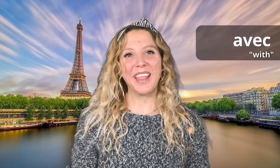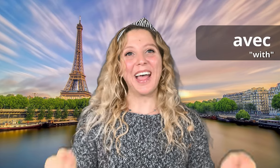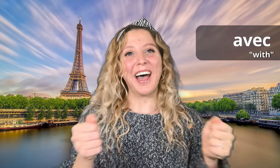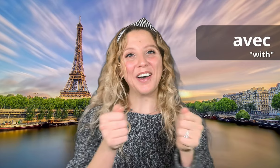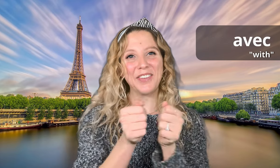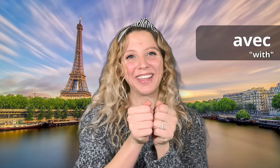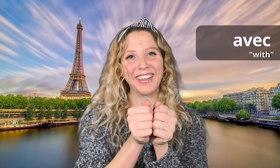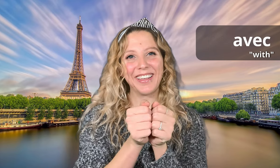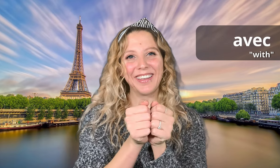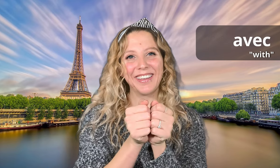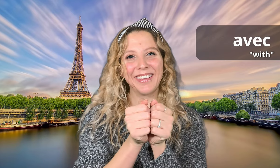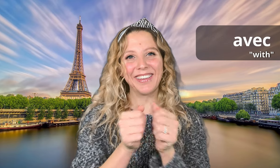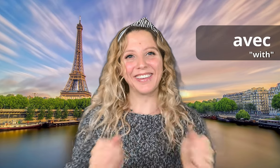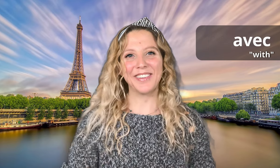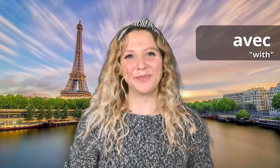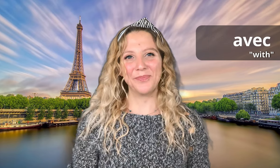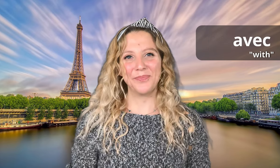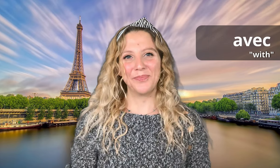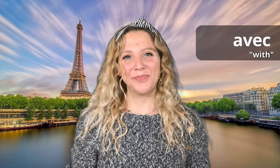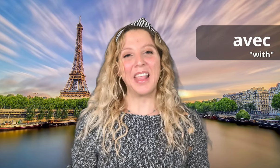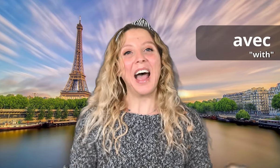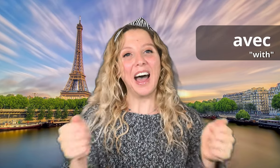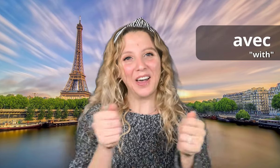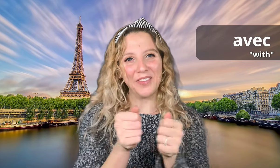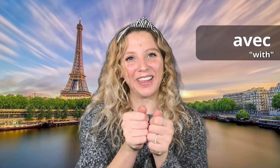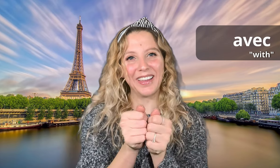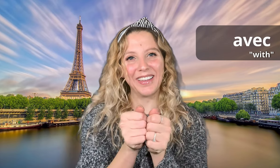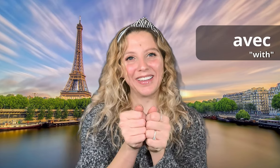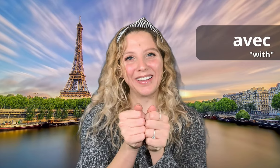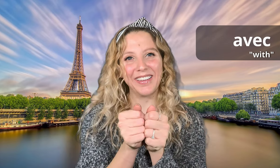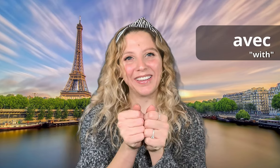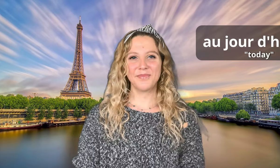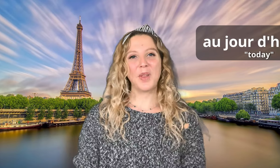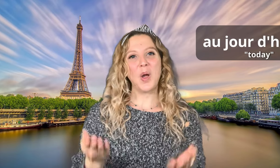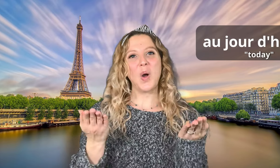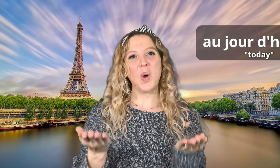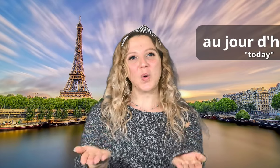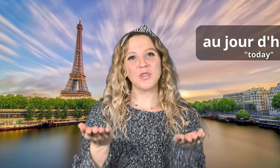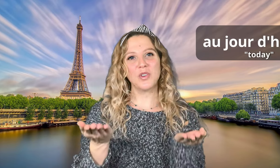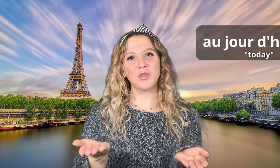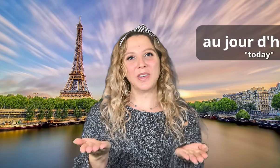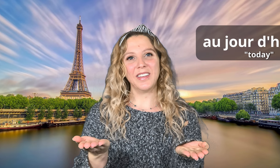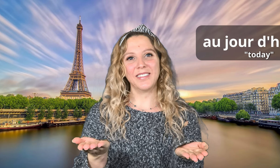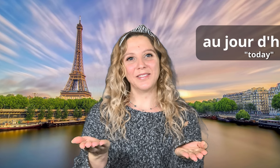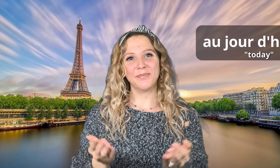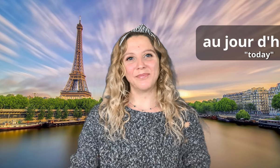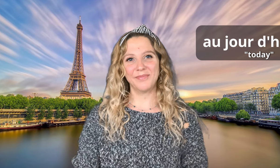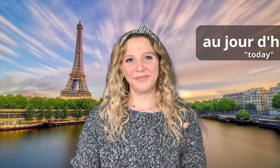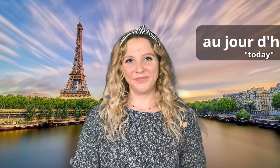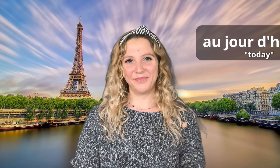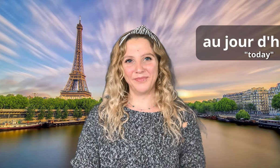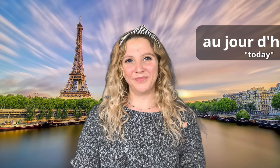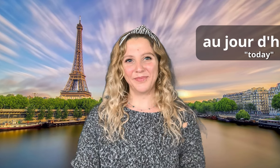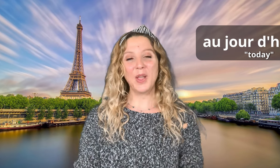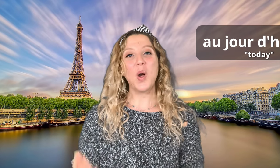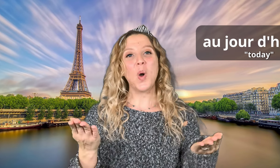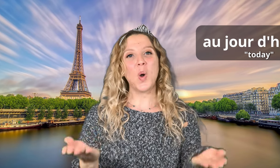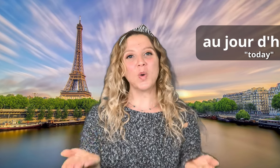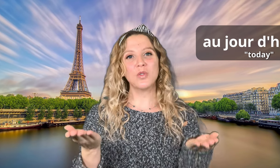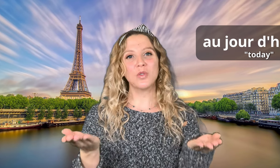Avec Avec Aujourd'hui Aujourd